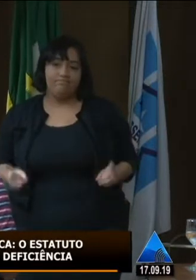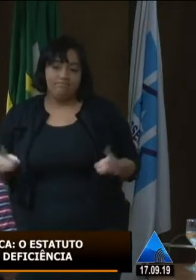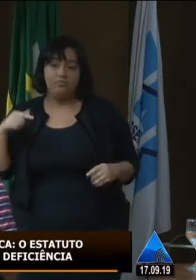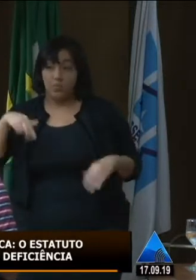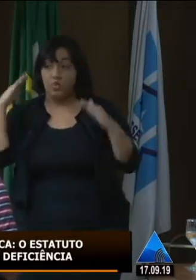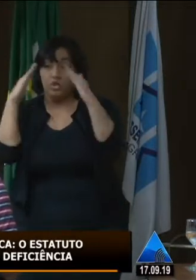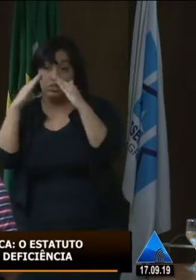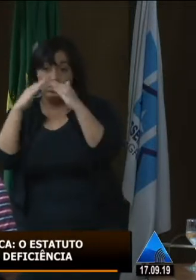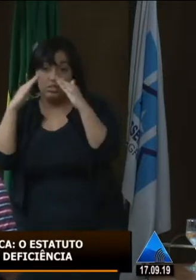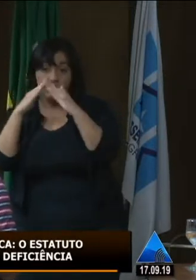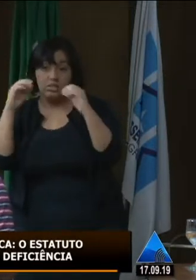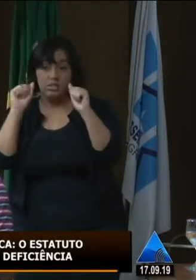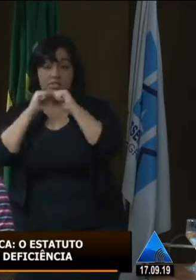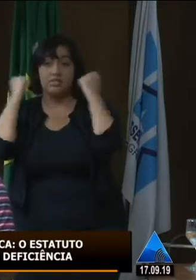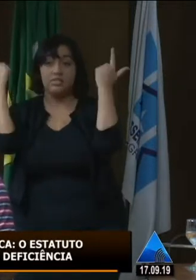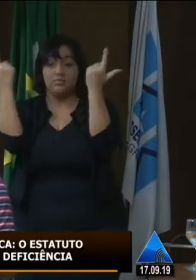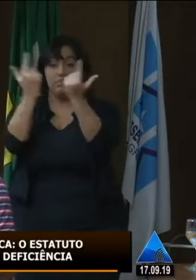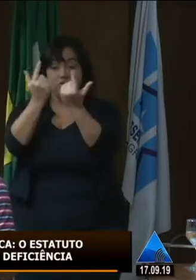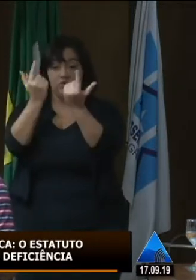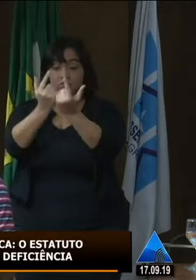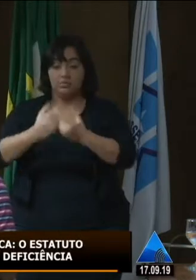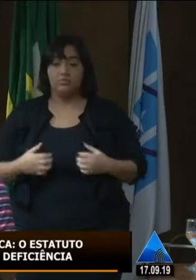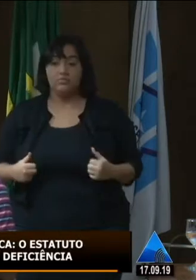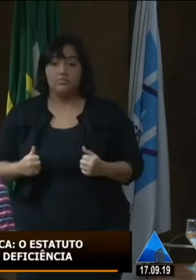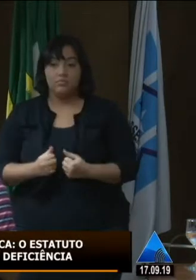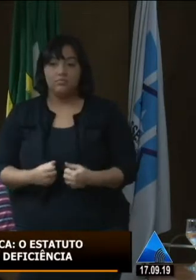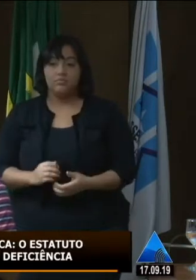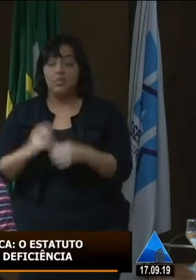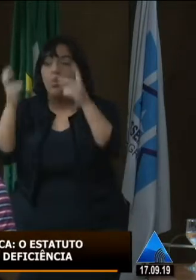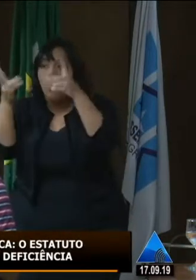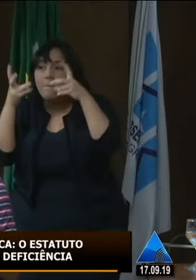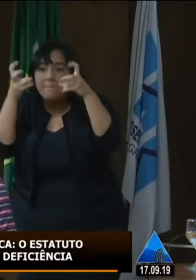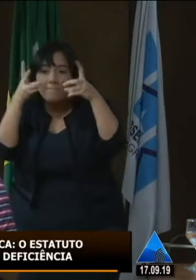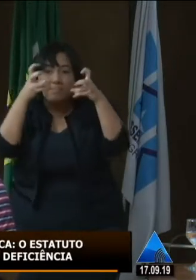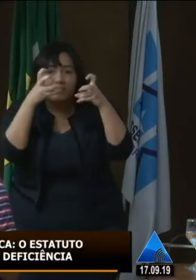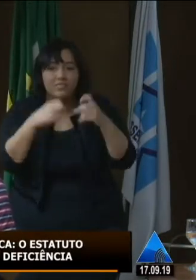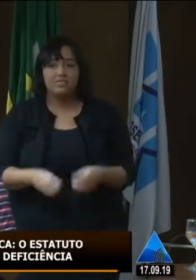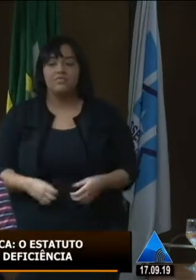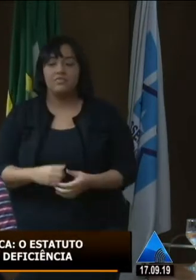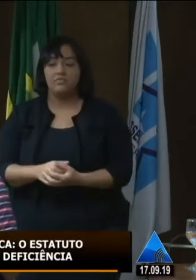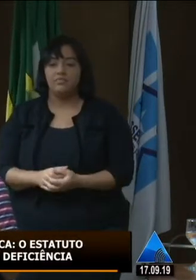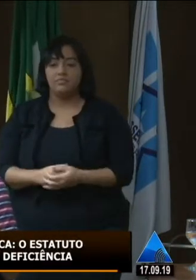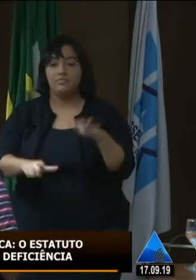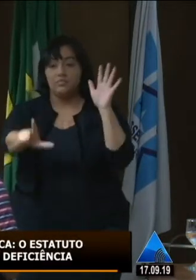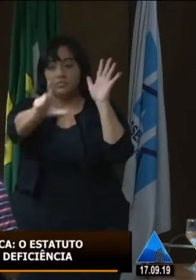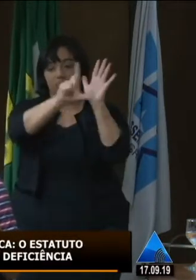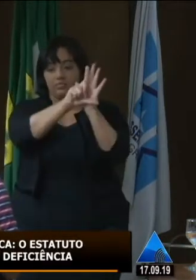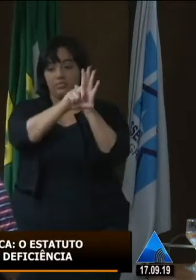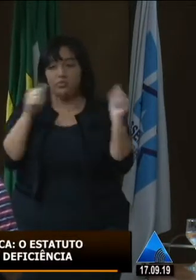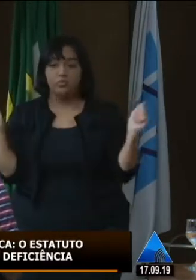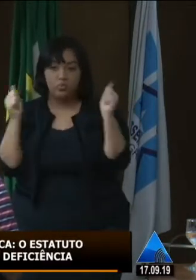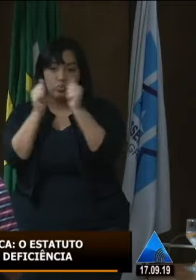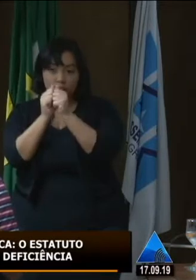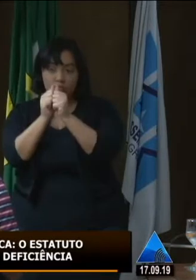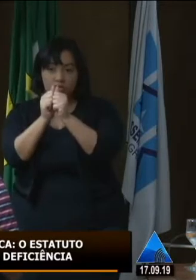possa legislar, fiscalizar e ver o que está acontecendo e se juntar ao governo